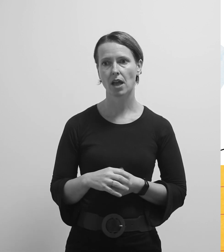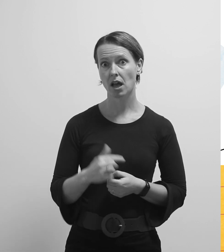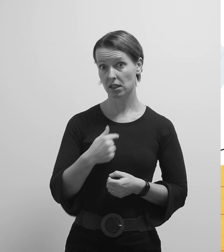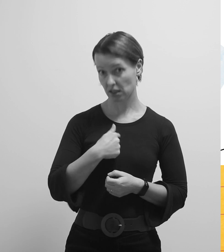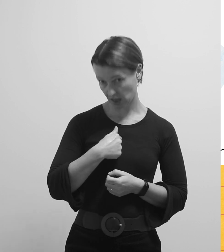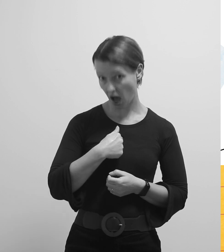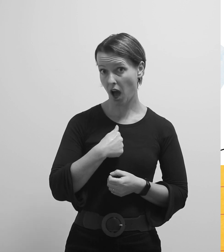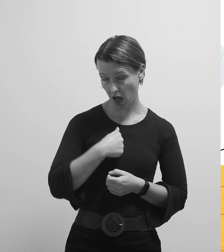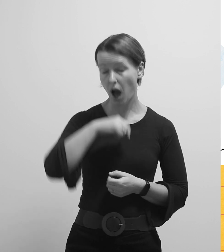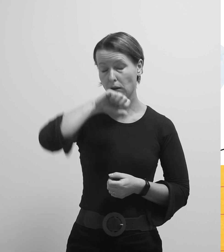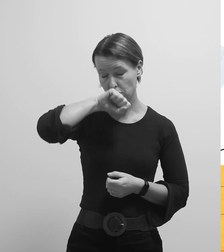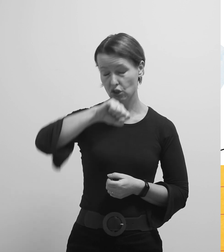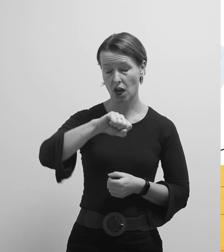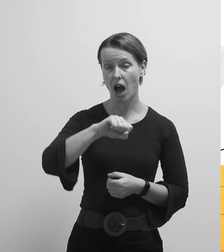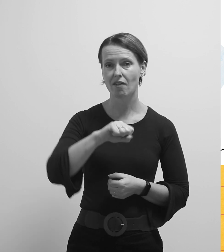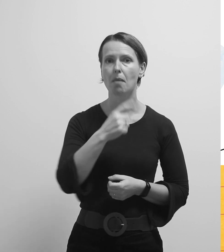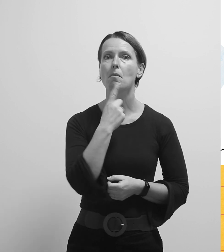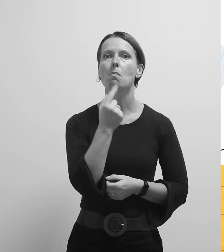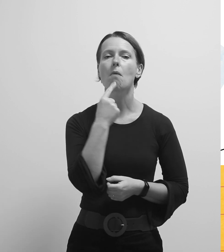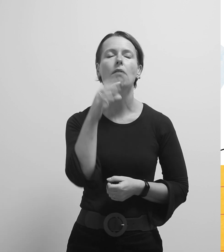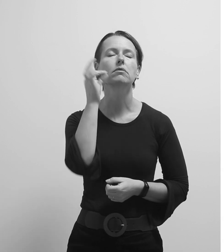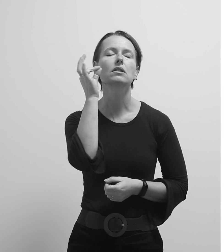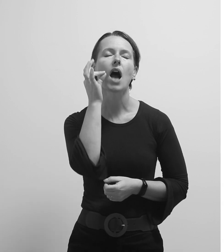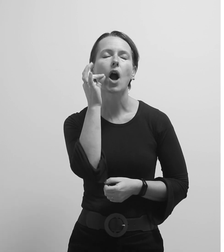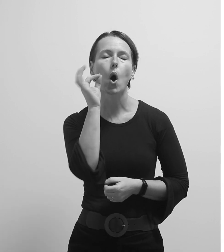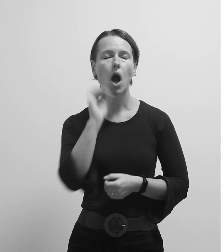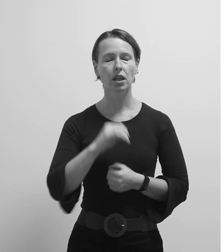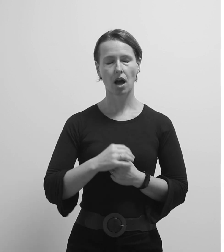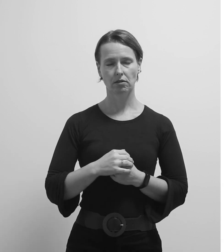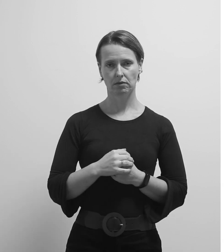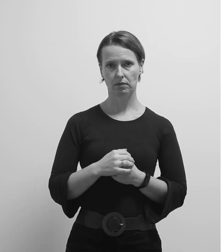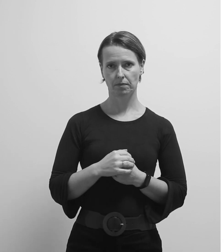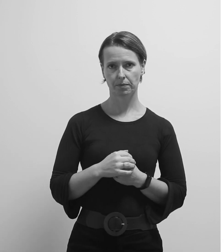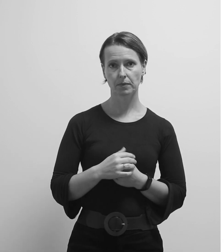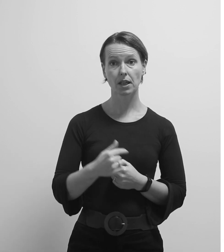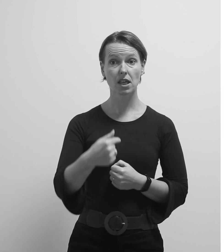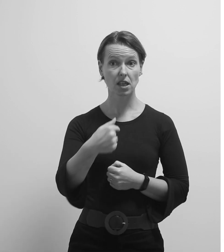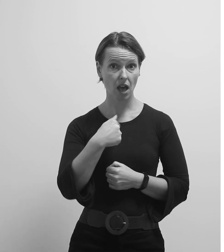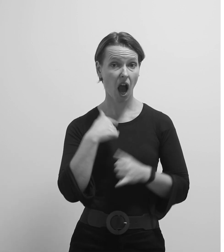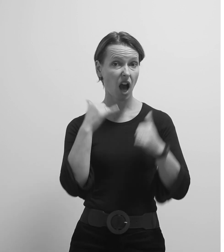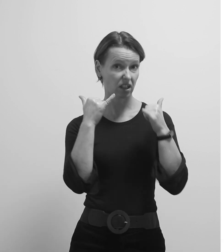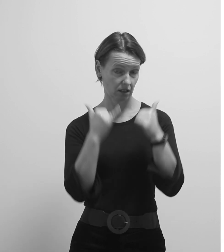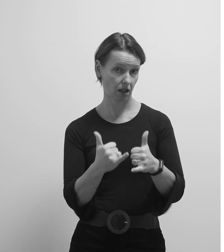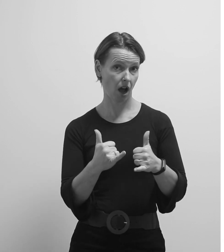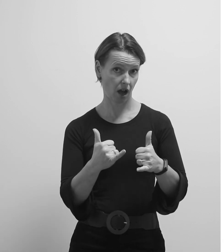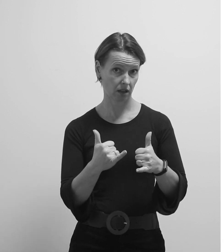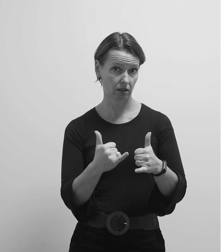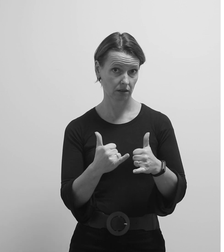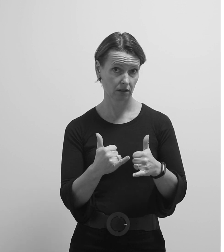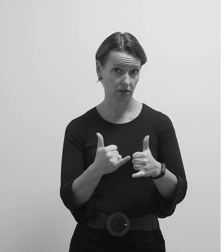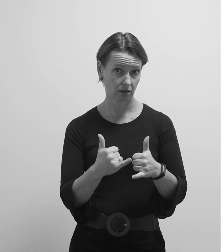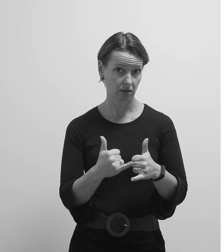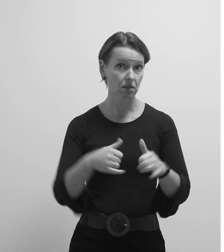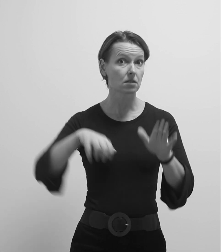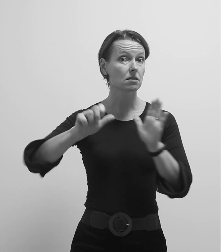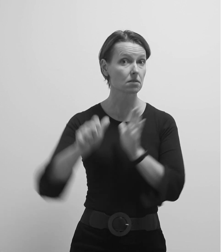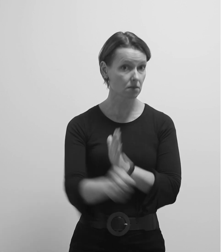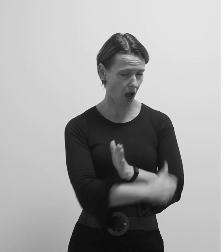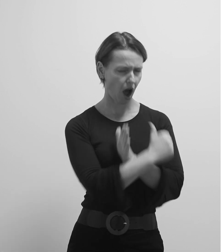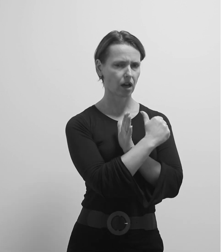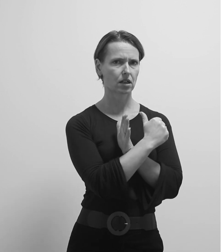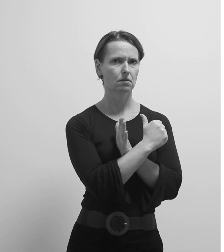Ja obožavam bonbone od jagode. Ne preostaje mi ništa drugo nego